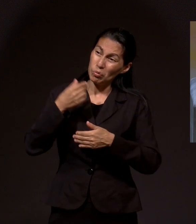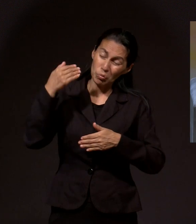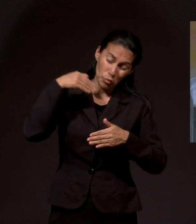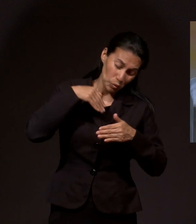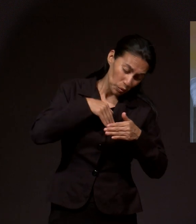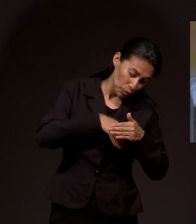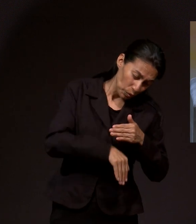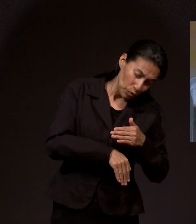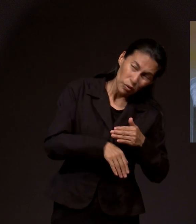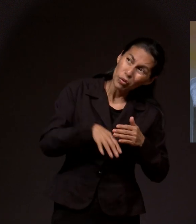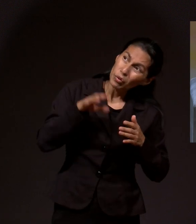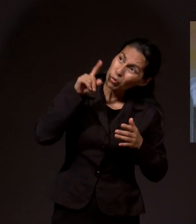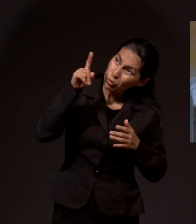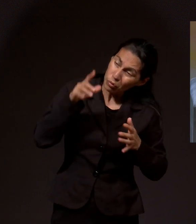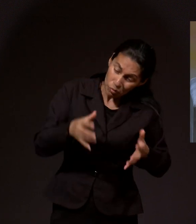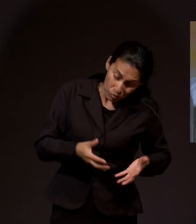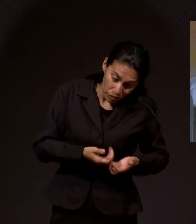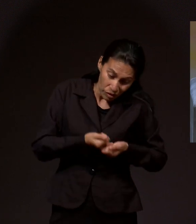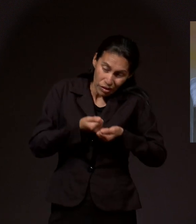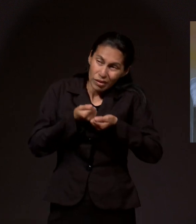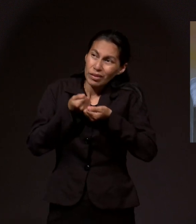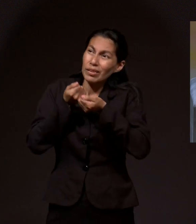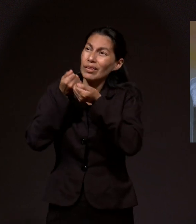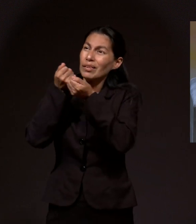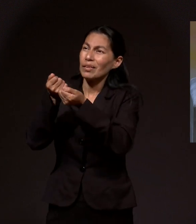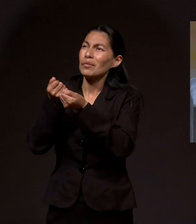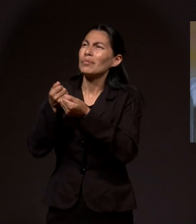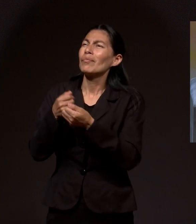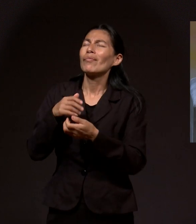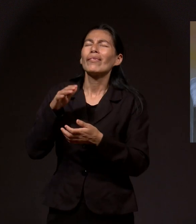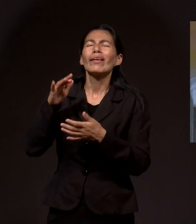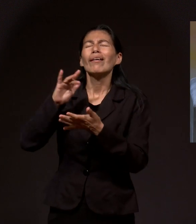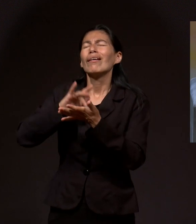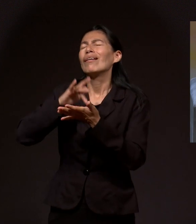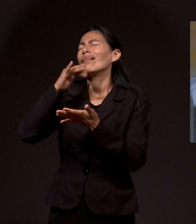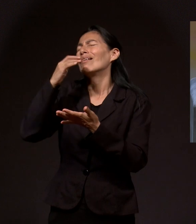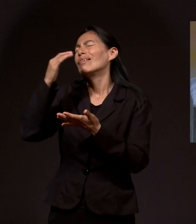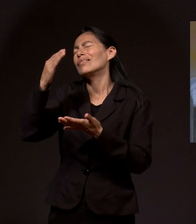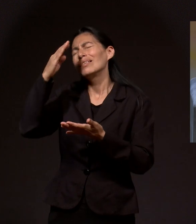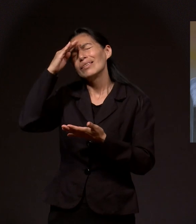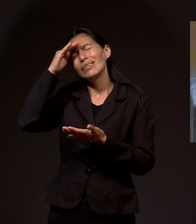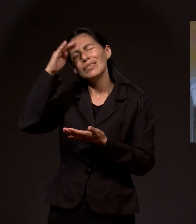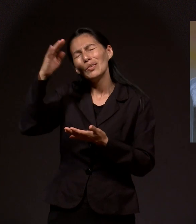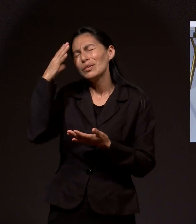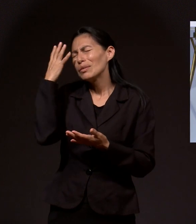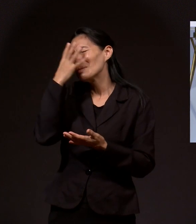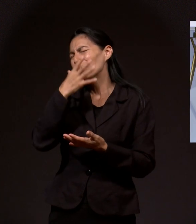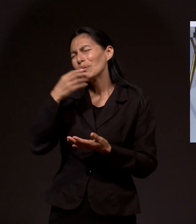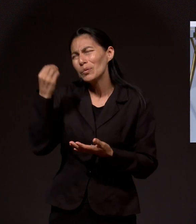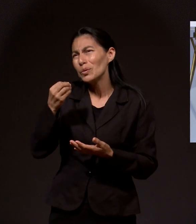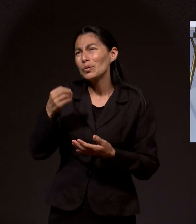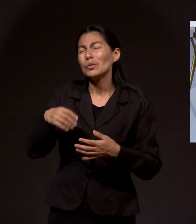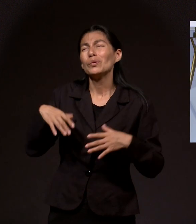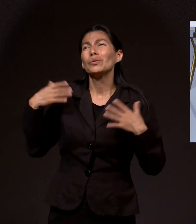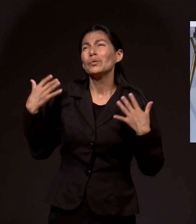del hoyo y me pones en tierra firme. Y yo dije, Dios mío, qué hermoso es experimentar esto.